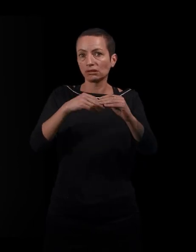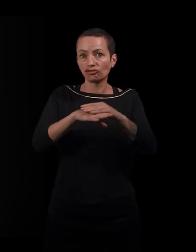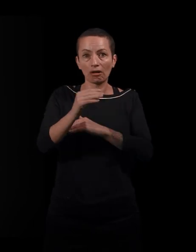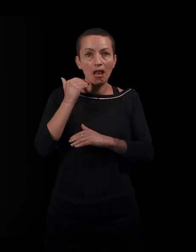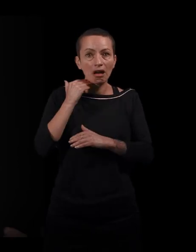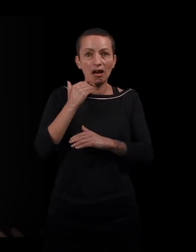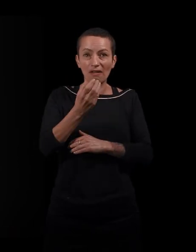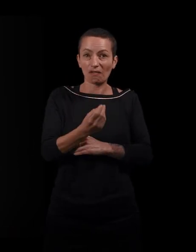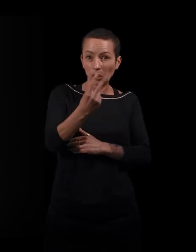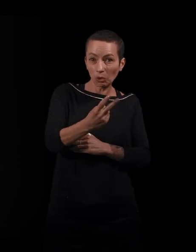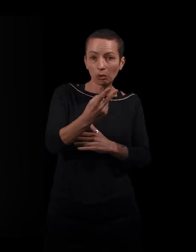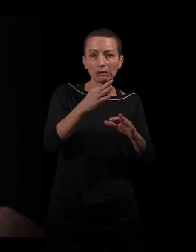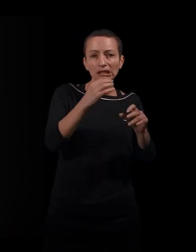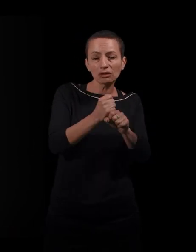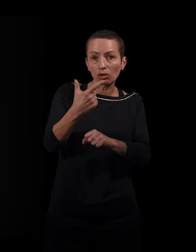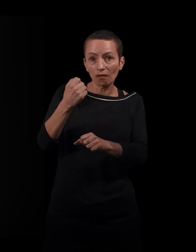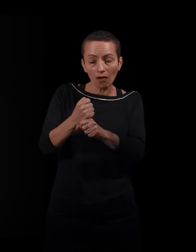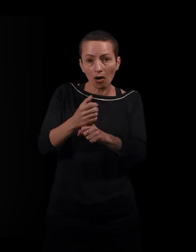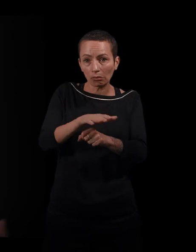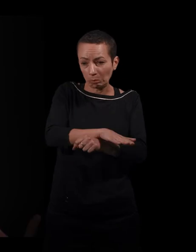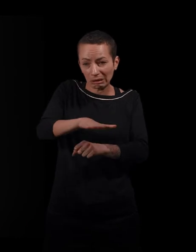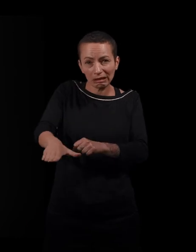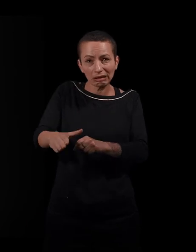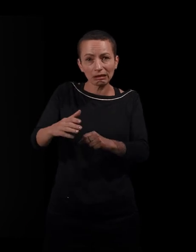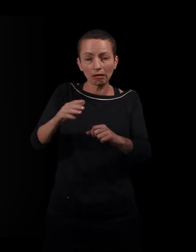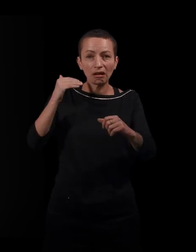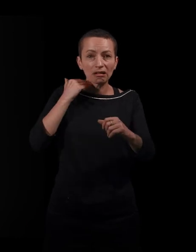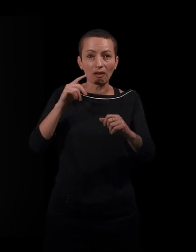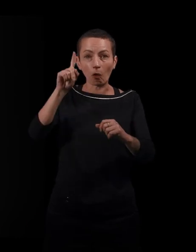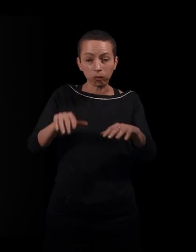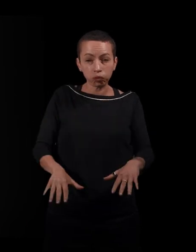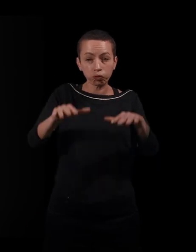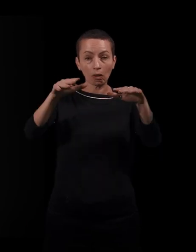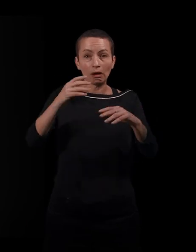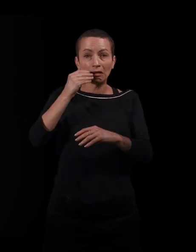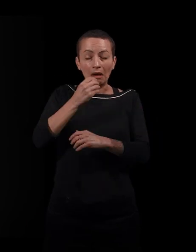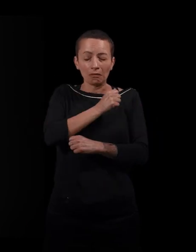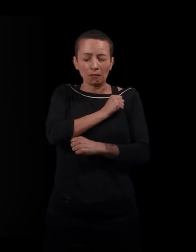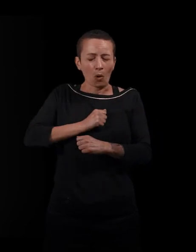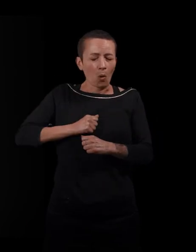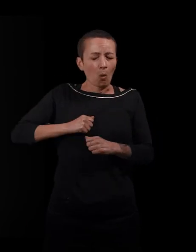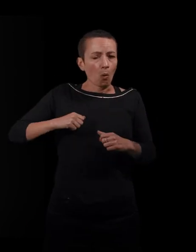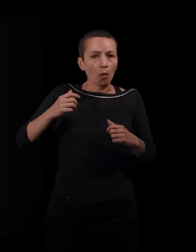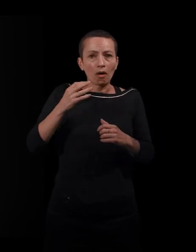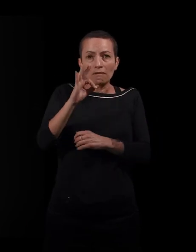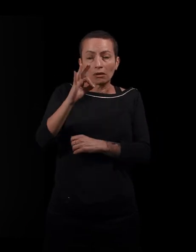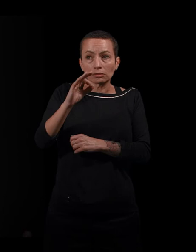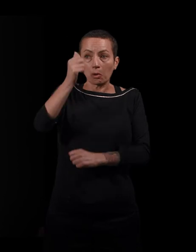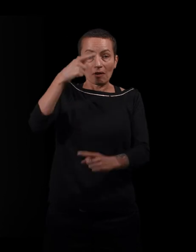dans cette cave qui va être inondée, alors que c'est un des hivers les plus froids qui est connu la France. Et ils vont devoir se